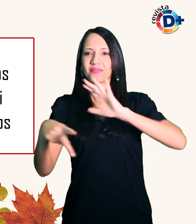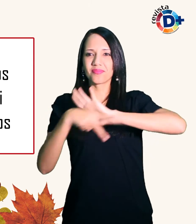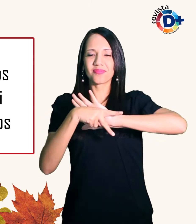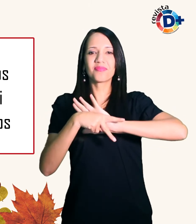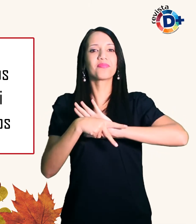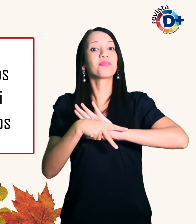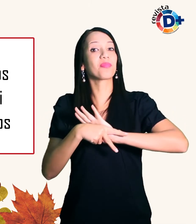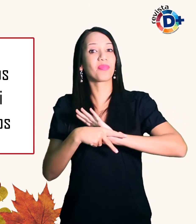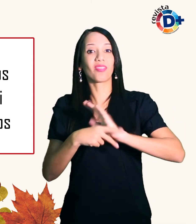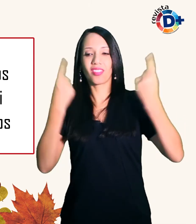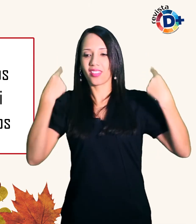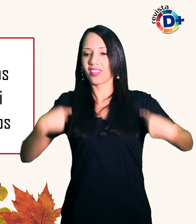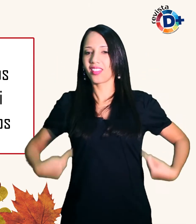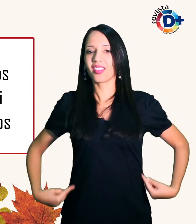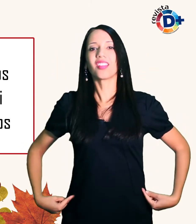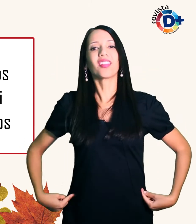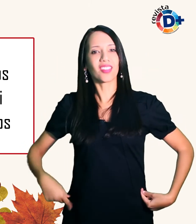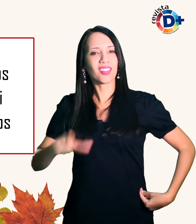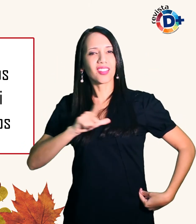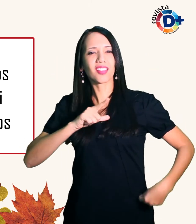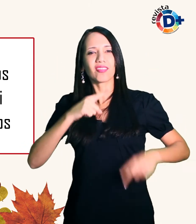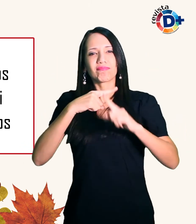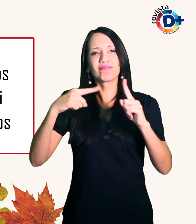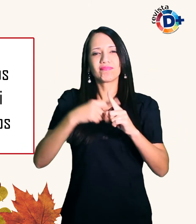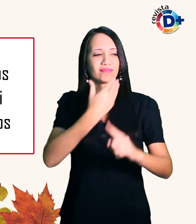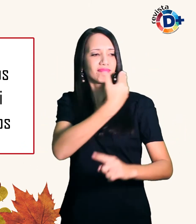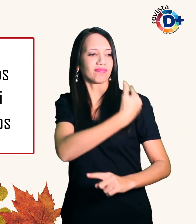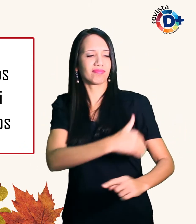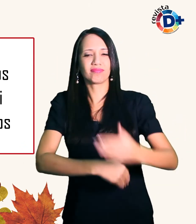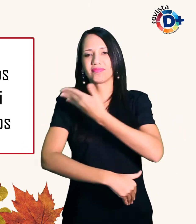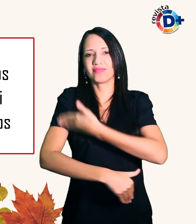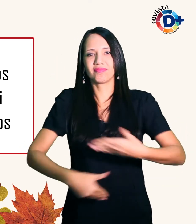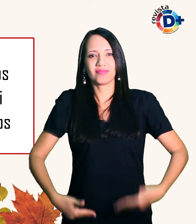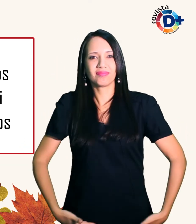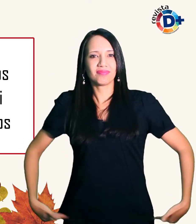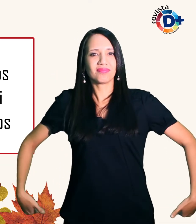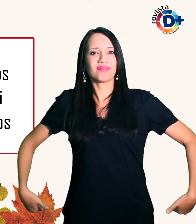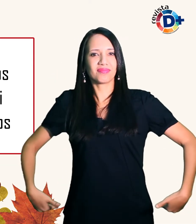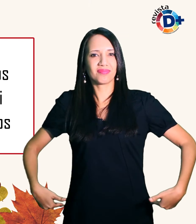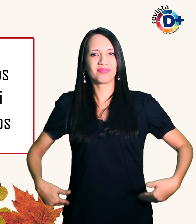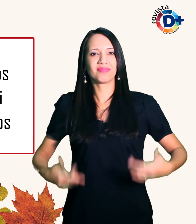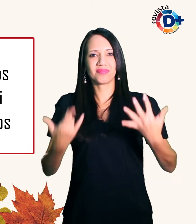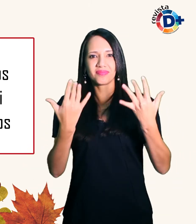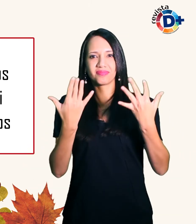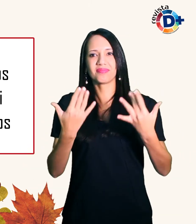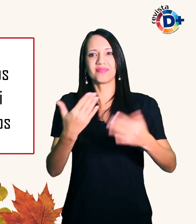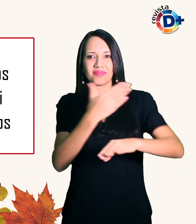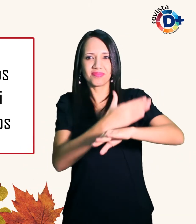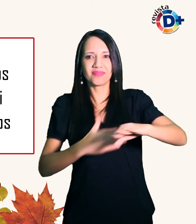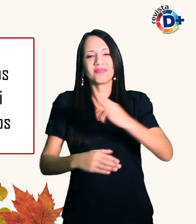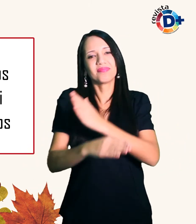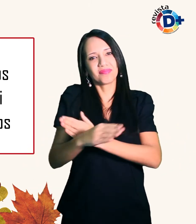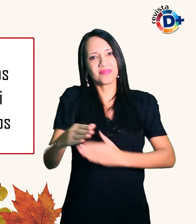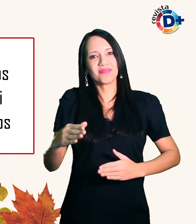completa ou de parte dos braços das pernas e dos dedos e isso não foi